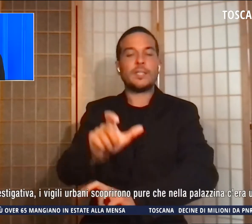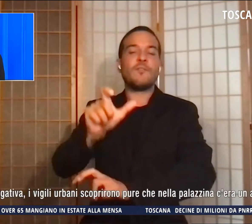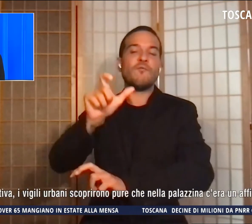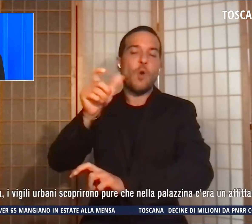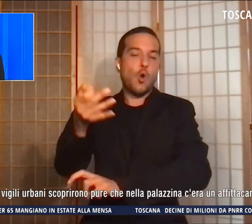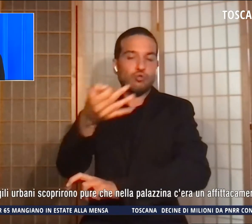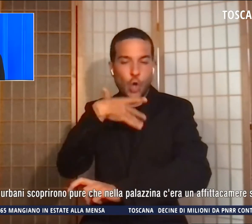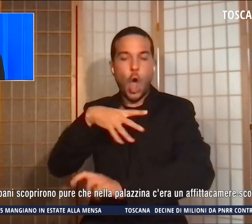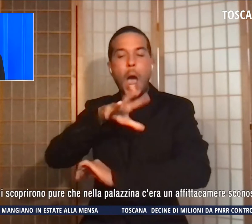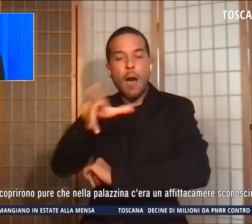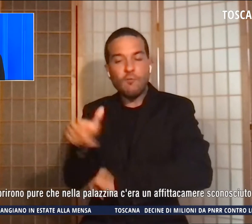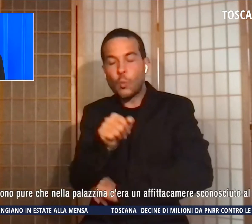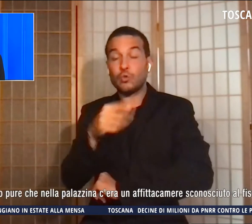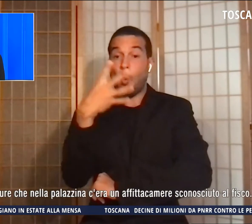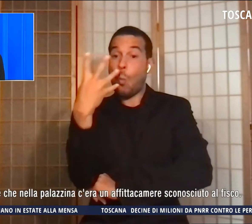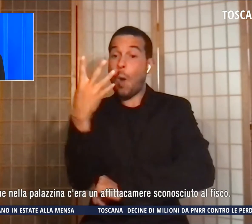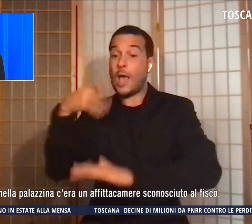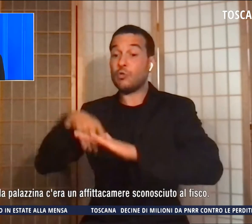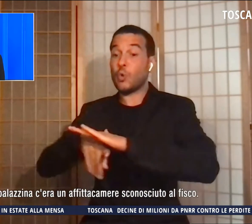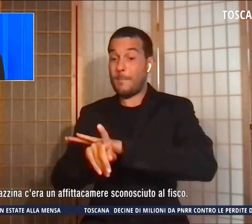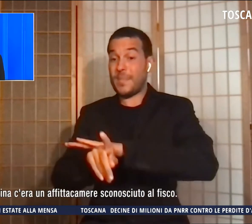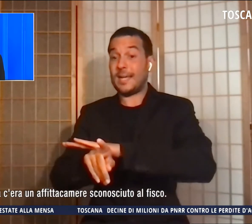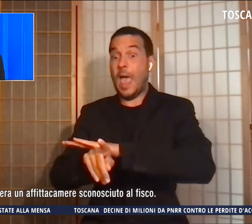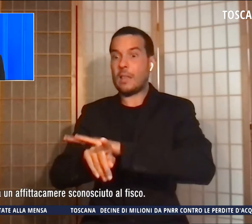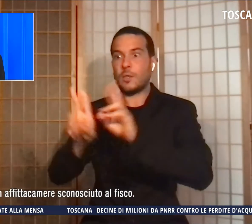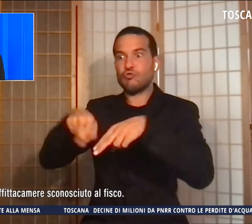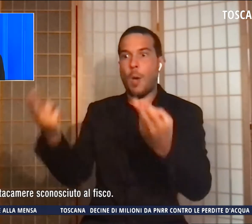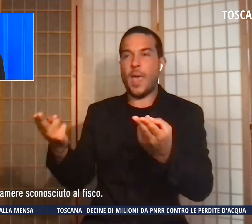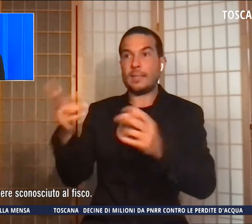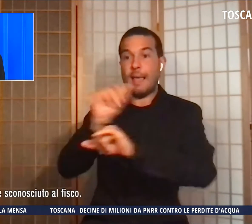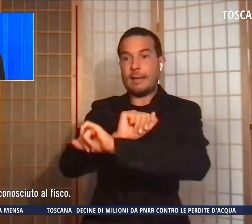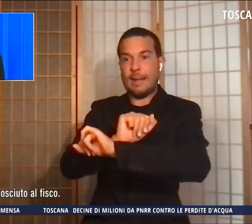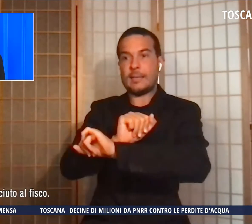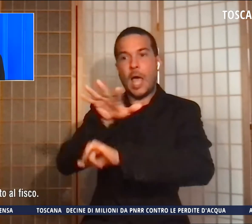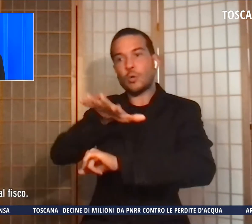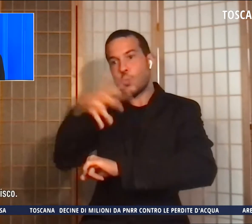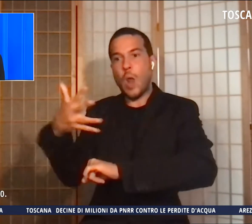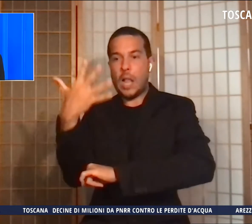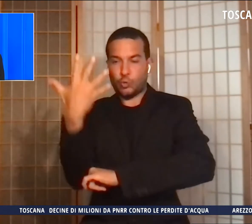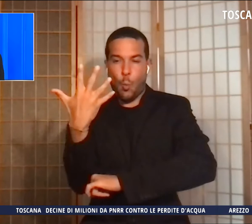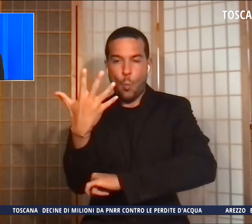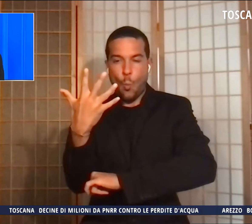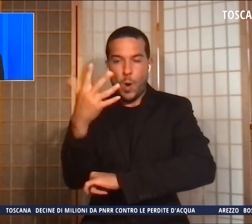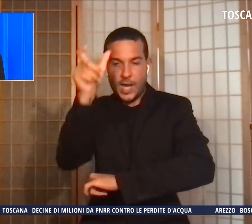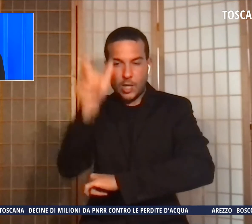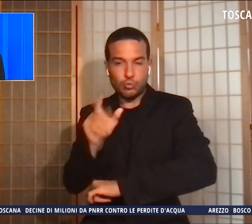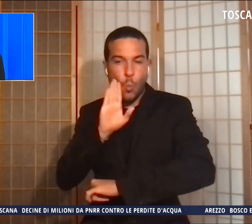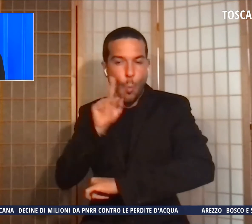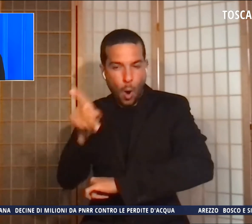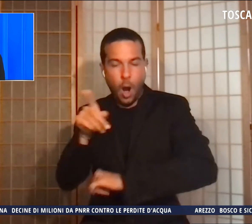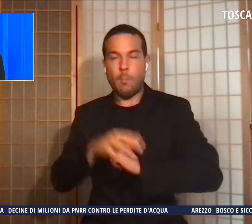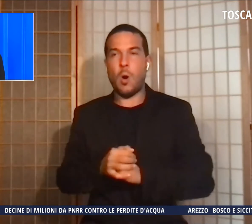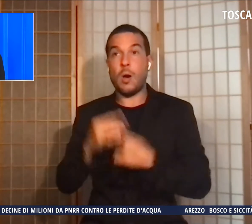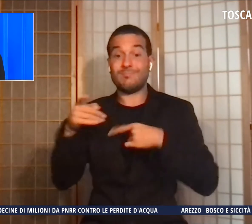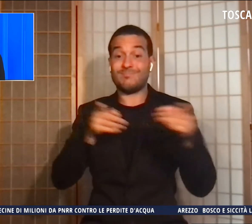migranti clandestini e a arrestare un quinto uomo. In questa attività investigativa, i vigili urbani